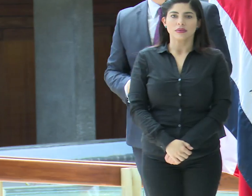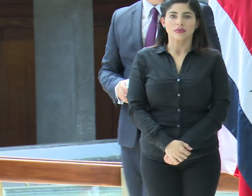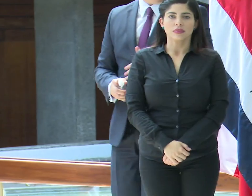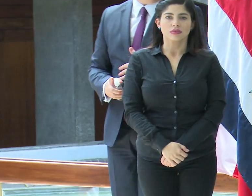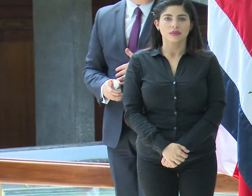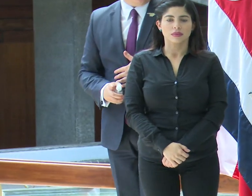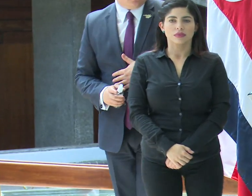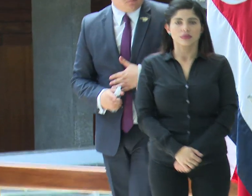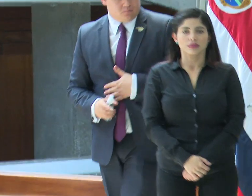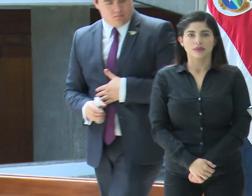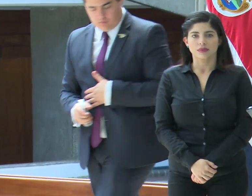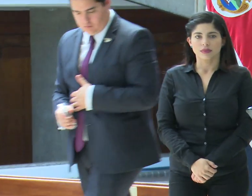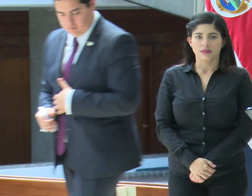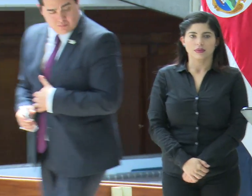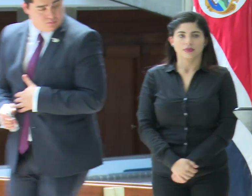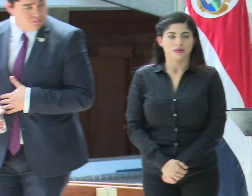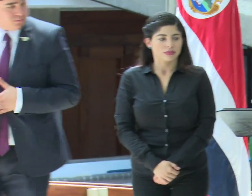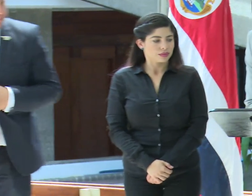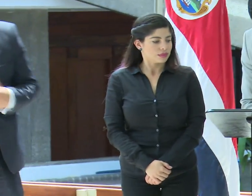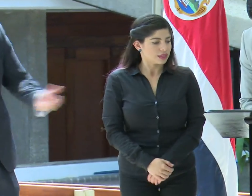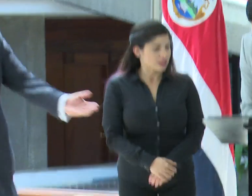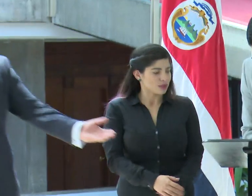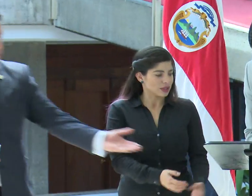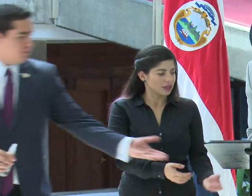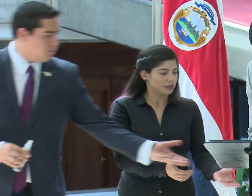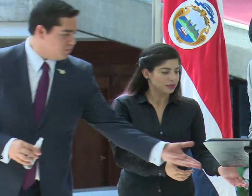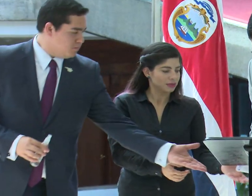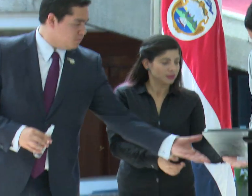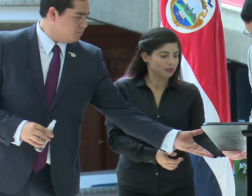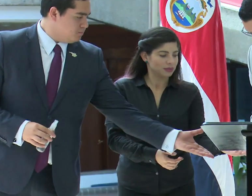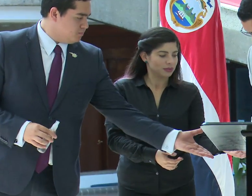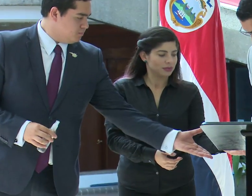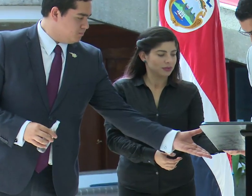Gracias. ¿Puedo hacer? Sí.